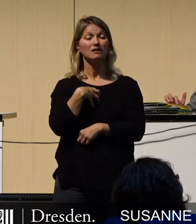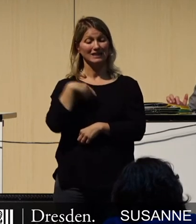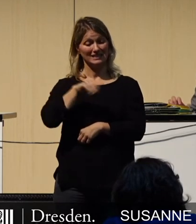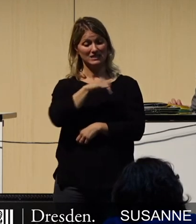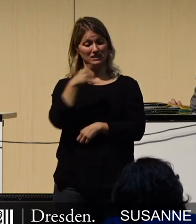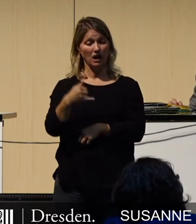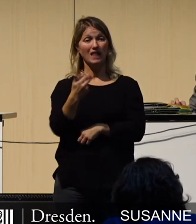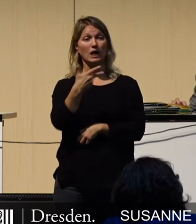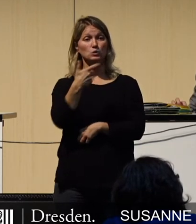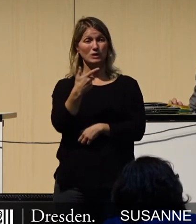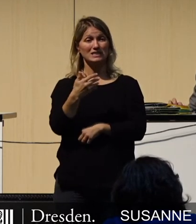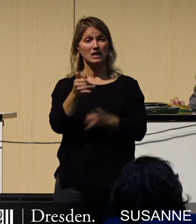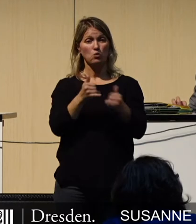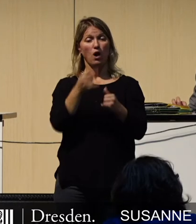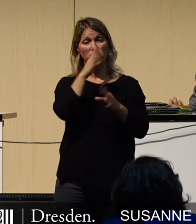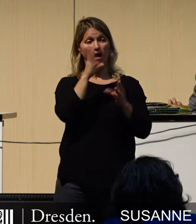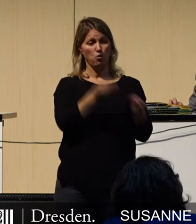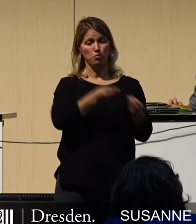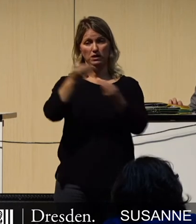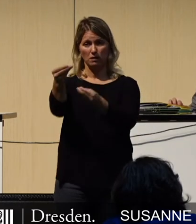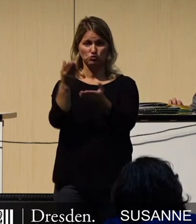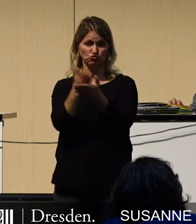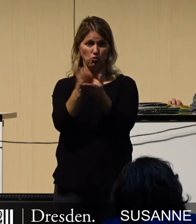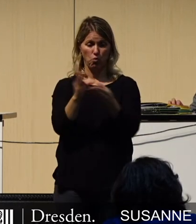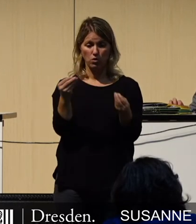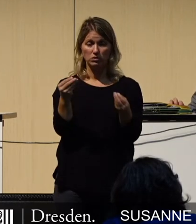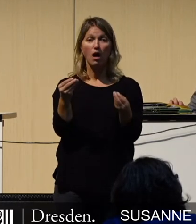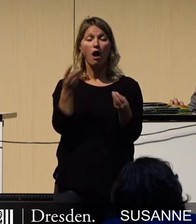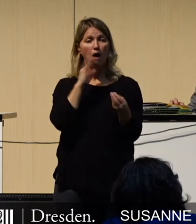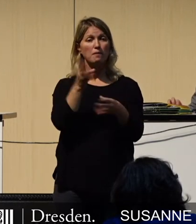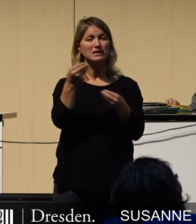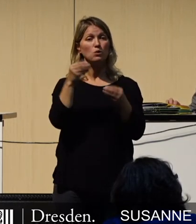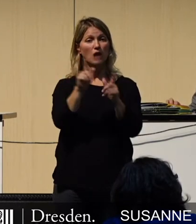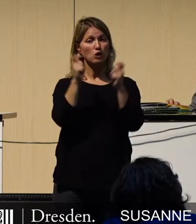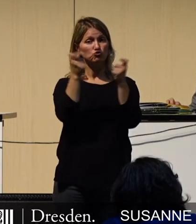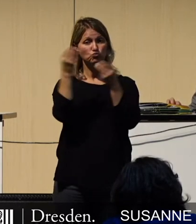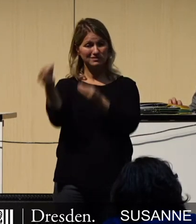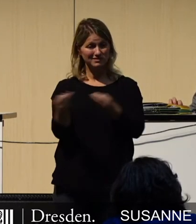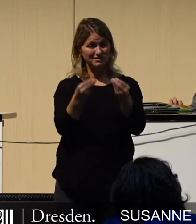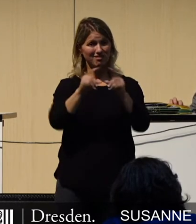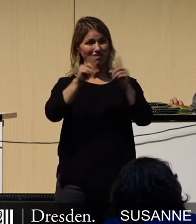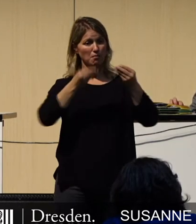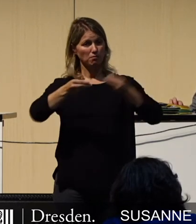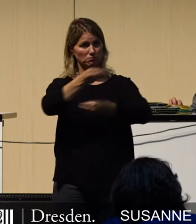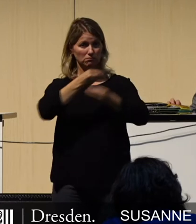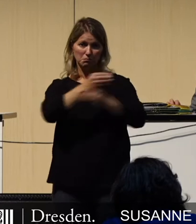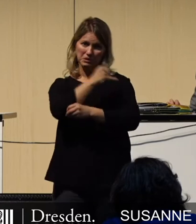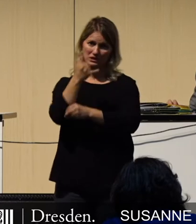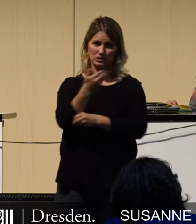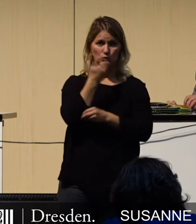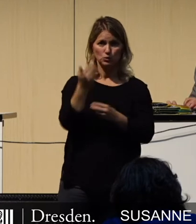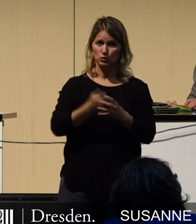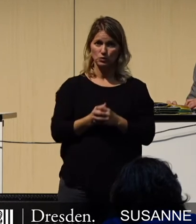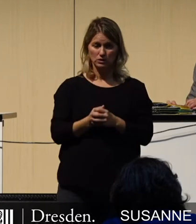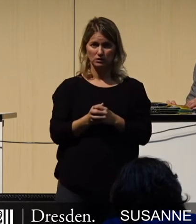diesen Jahres bereits übergeben worden ist und noch immer nicht im Petitionsausschuss behandelt wurde. Es gibt die großen